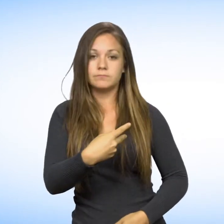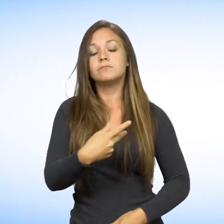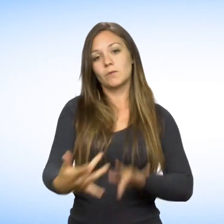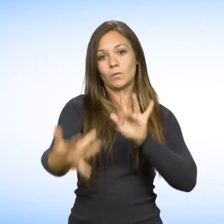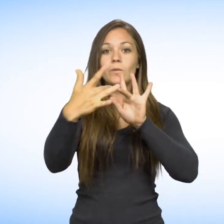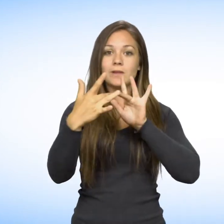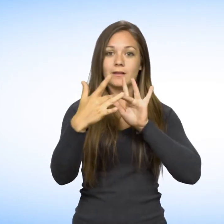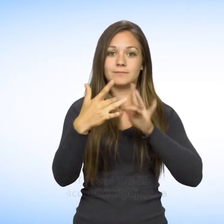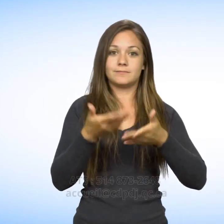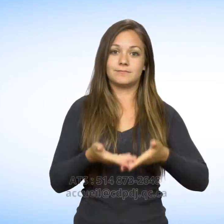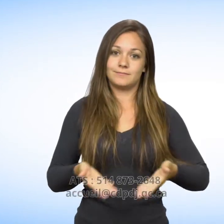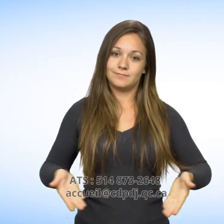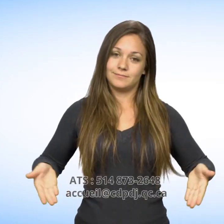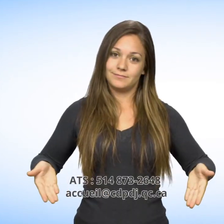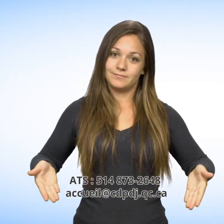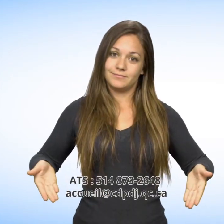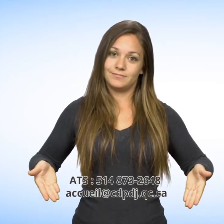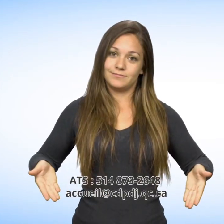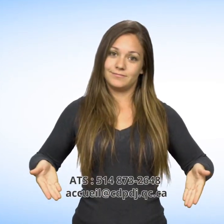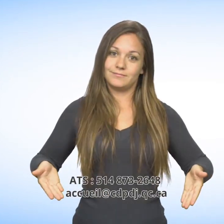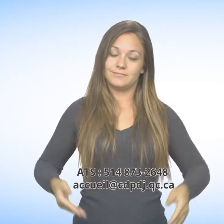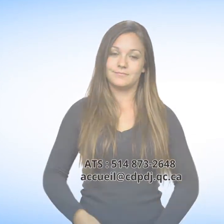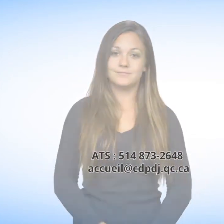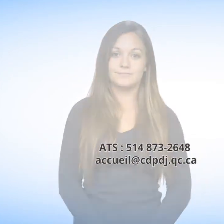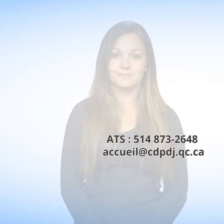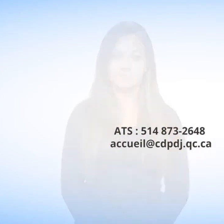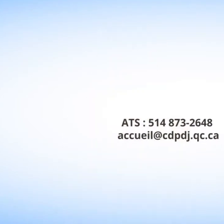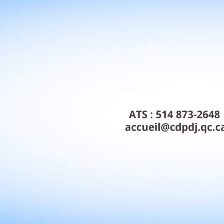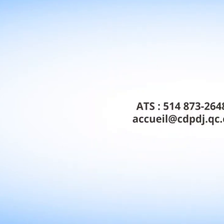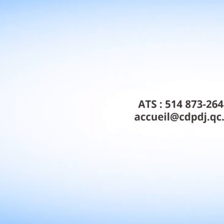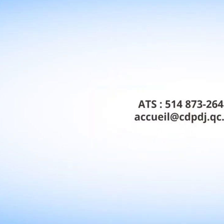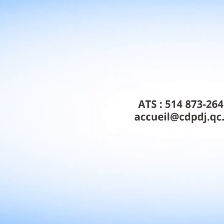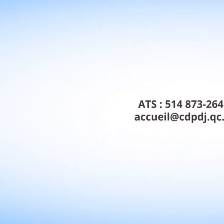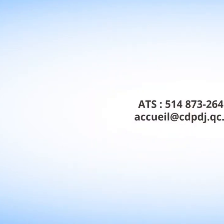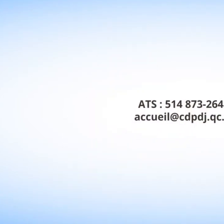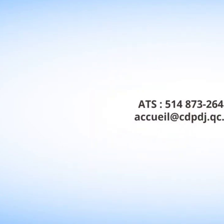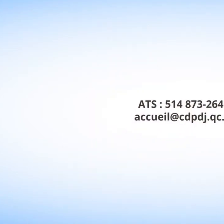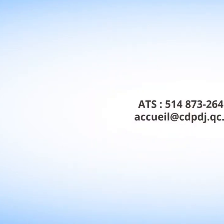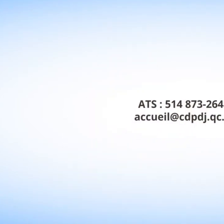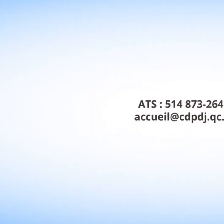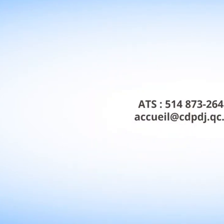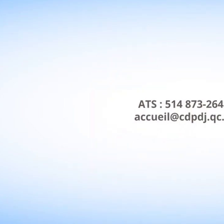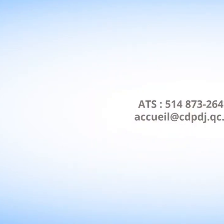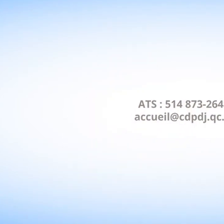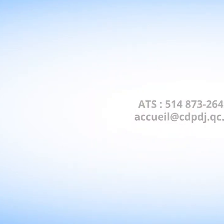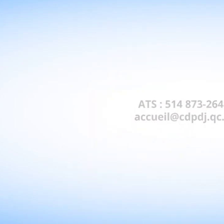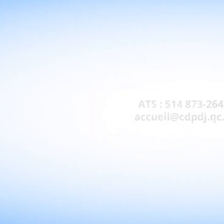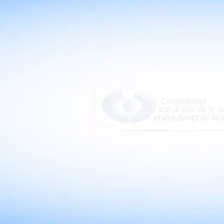ATS 514-873-2648 par courriel accueil à commerciale cdpdj